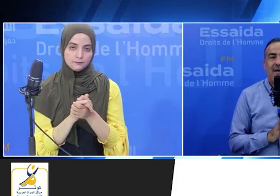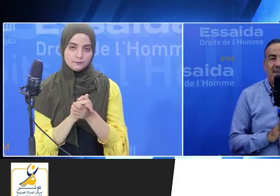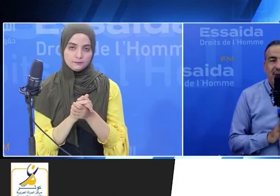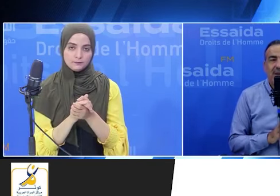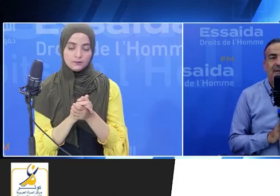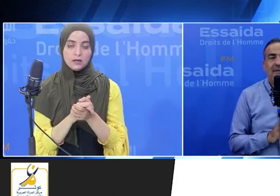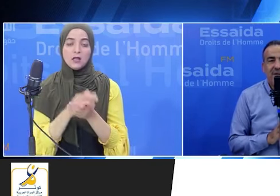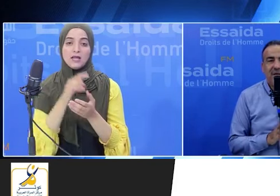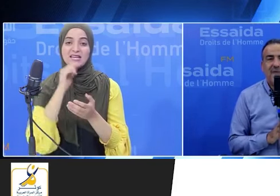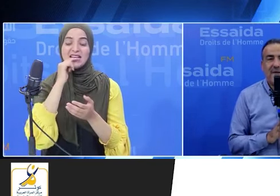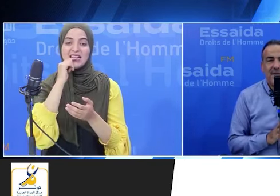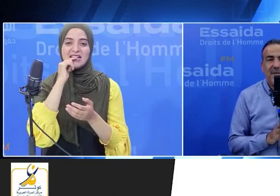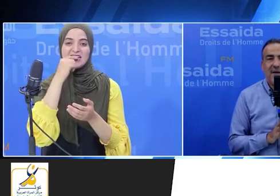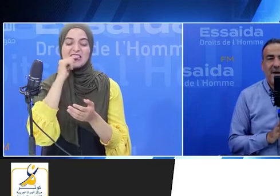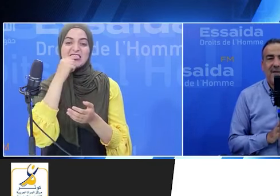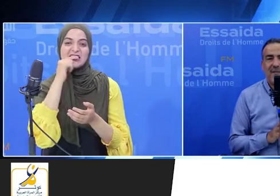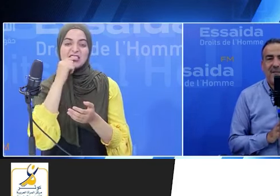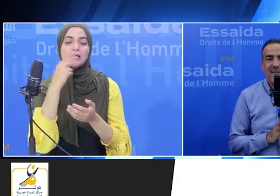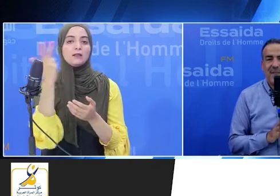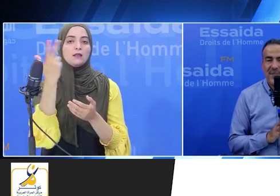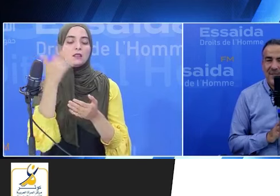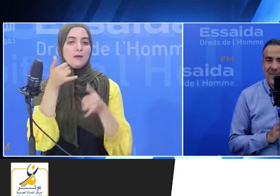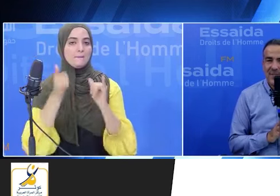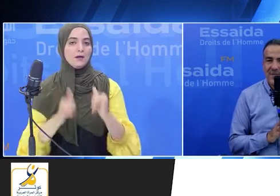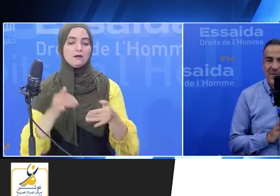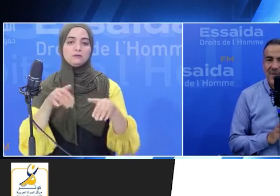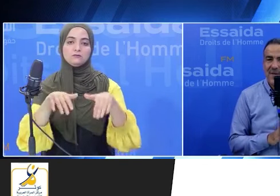قبل لي كيف كيف ثلاثة مقاعد